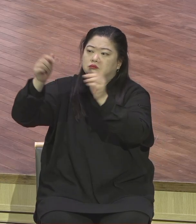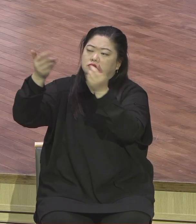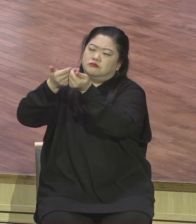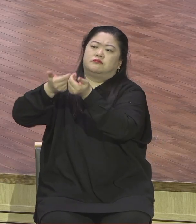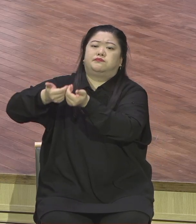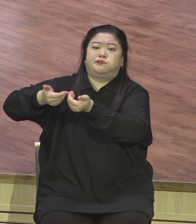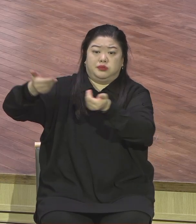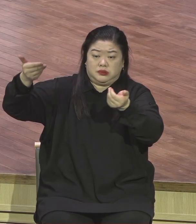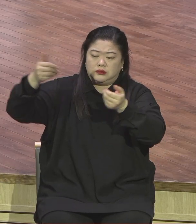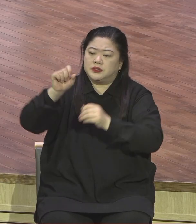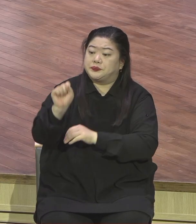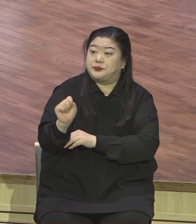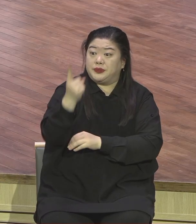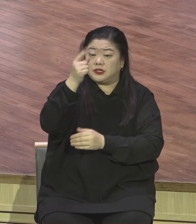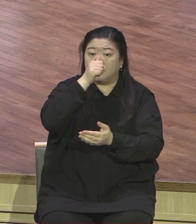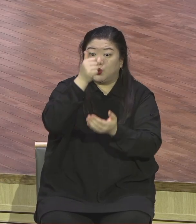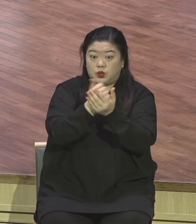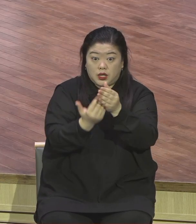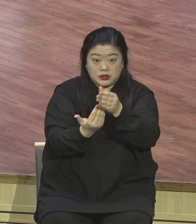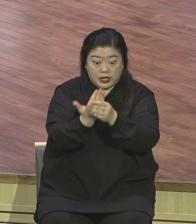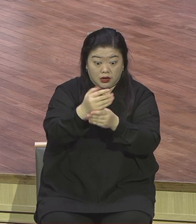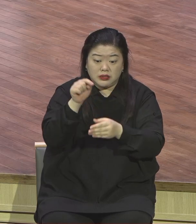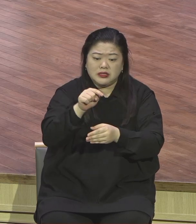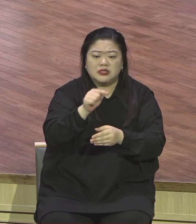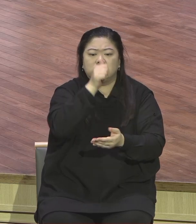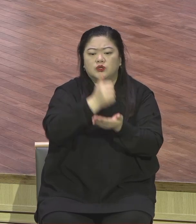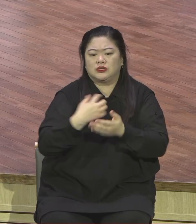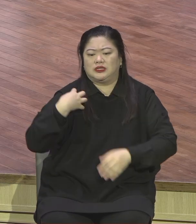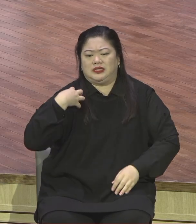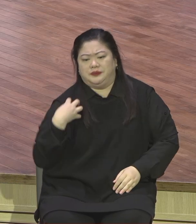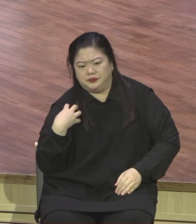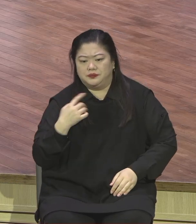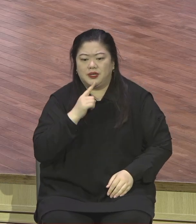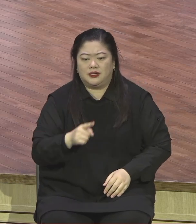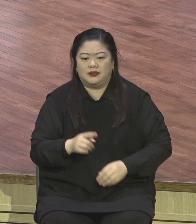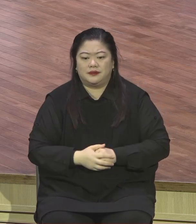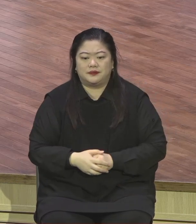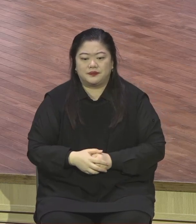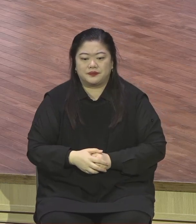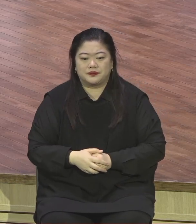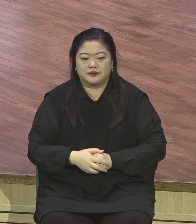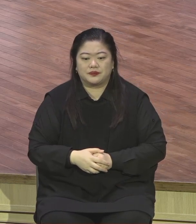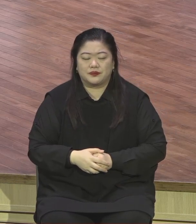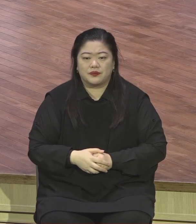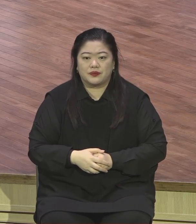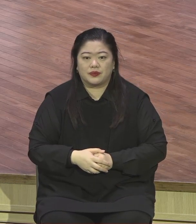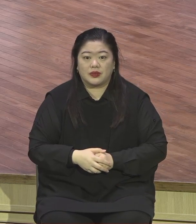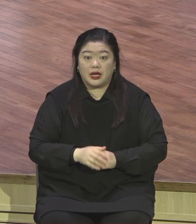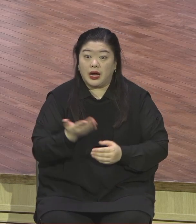당시 바르셀들과 서의관들은 율법의 본질을 왜곡시켜가지고 이